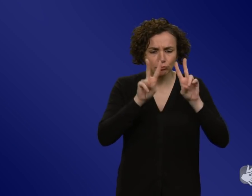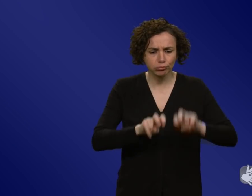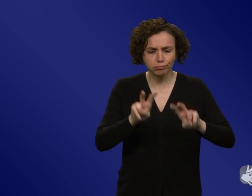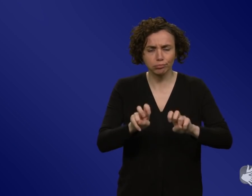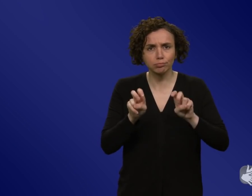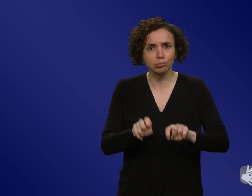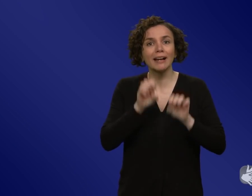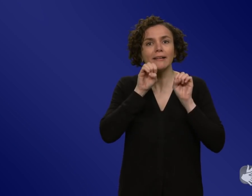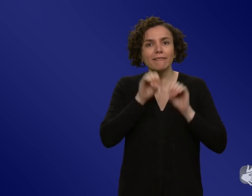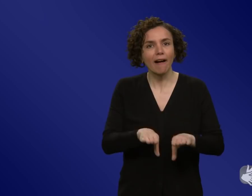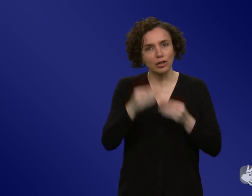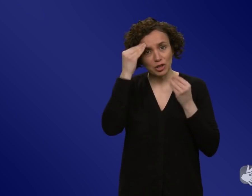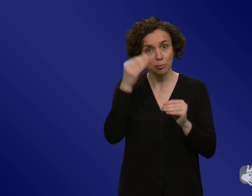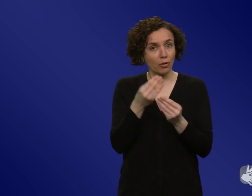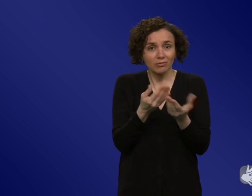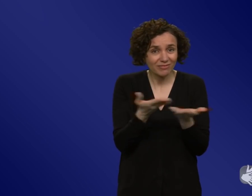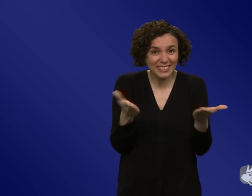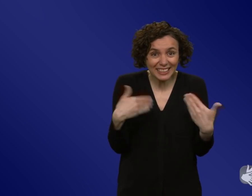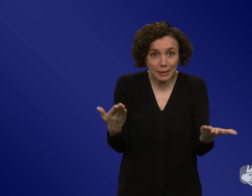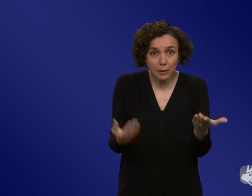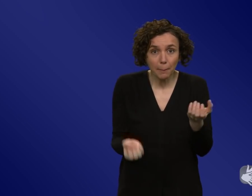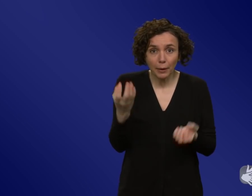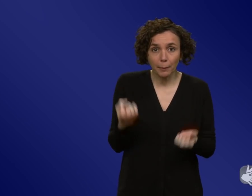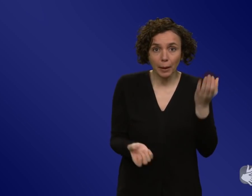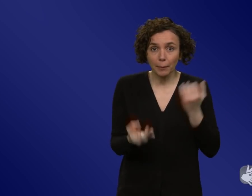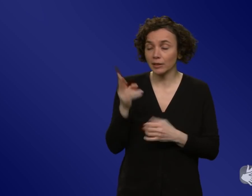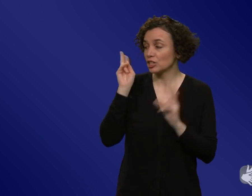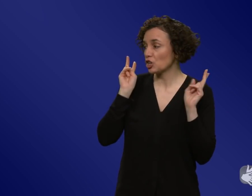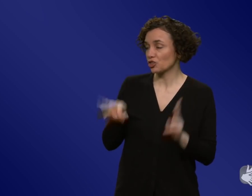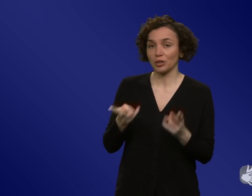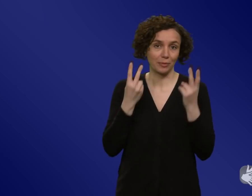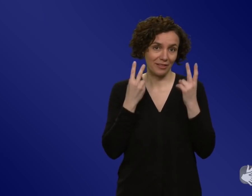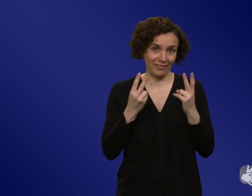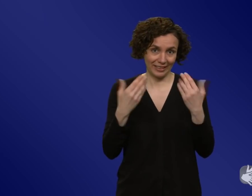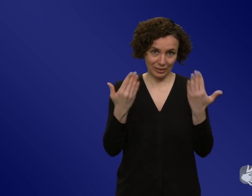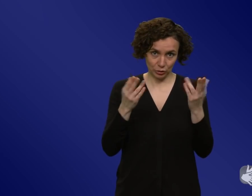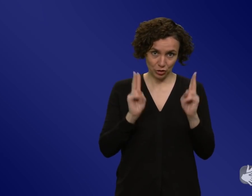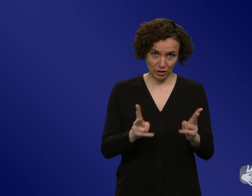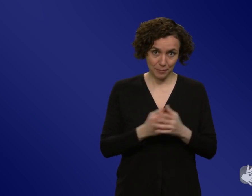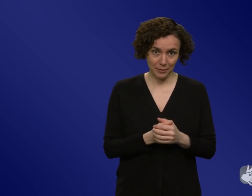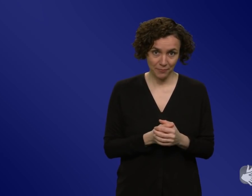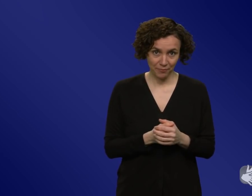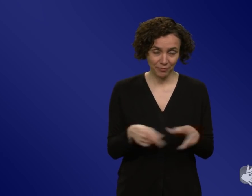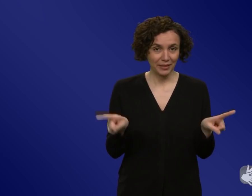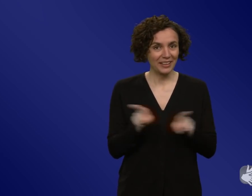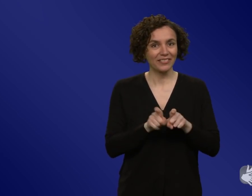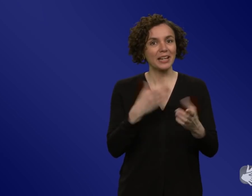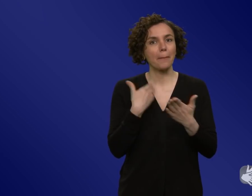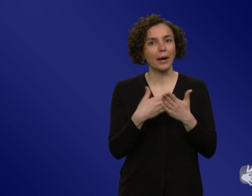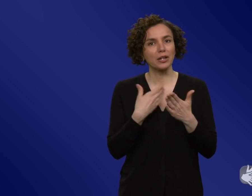Social Listening ist ein ganz wichtiges Werkzeug, um zu gucken, wie mit dem Beispiel mit dem hunderttausendmal geklickten Bakti-Video,